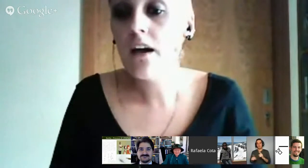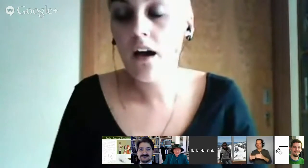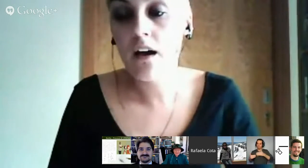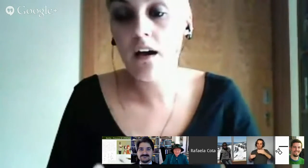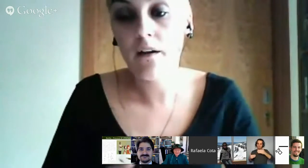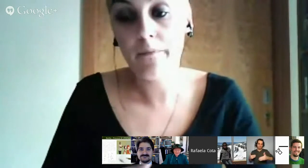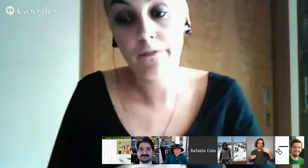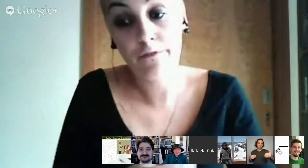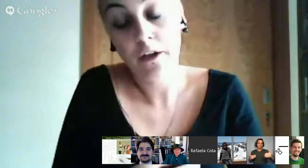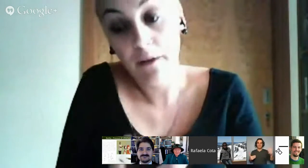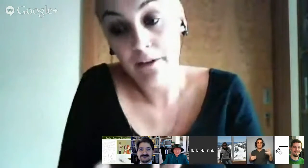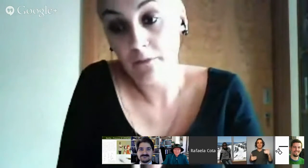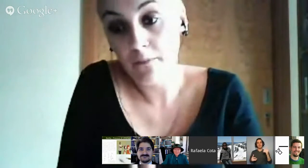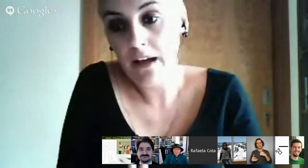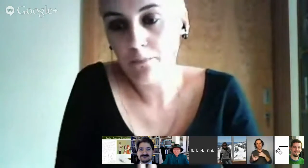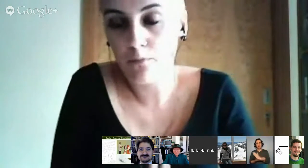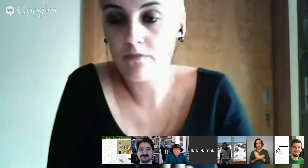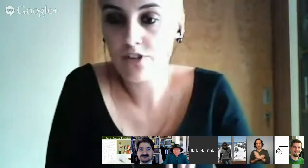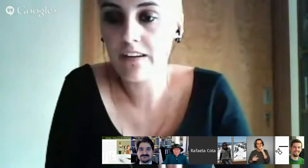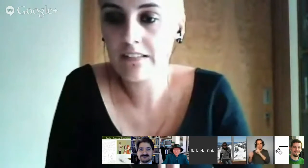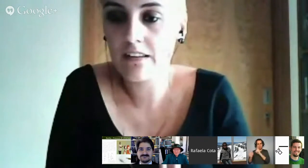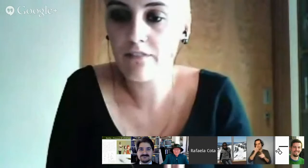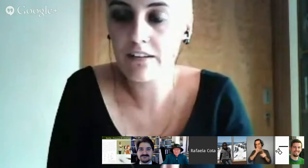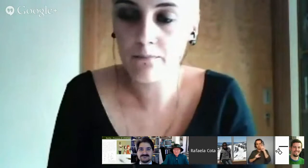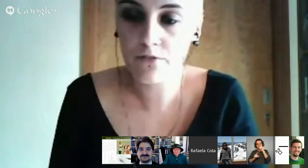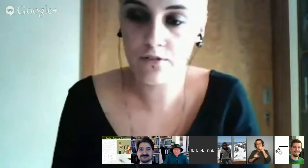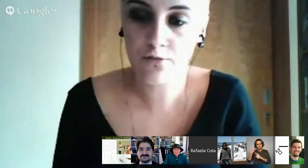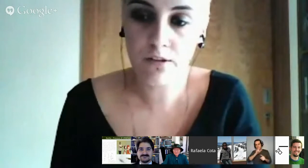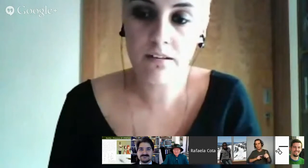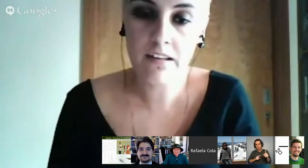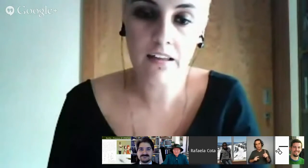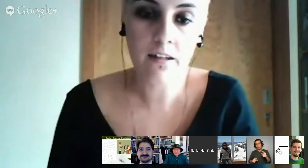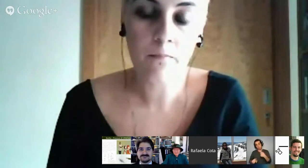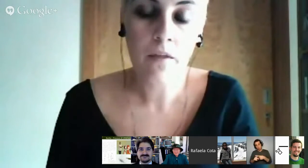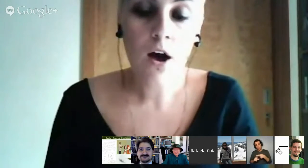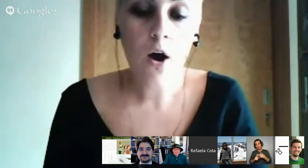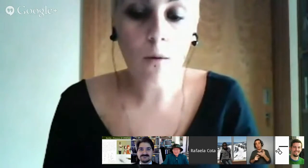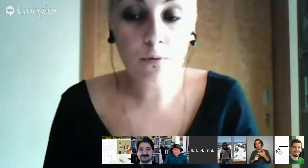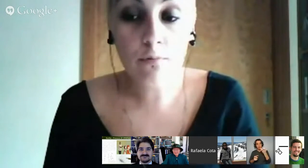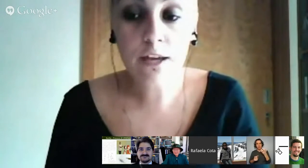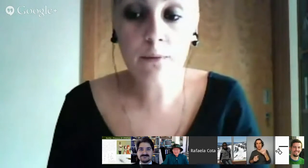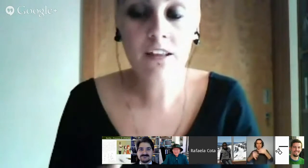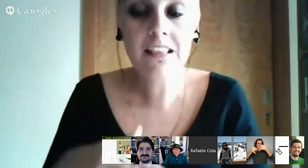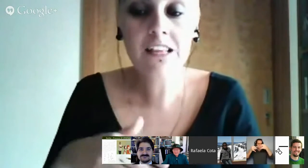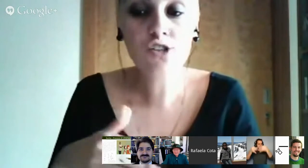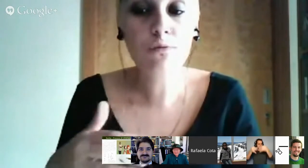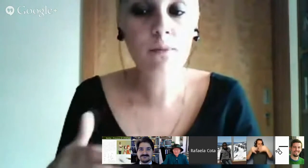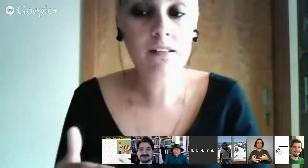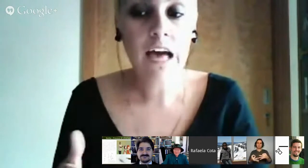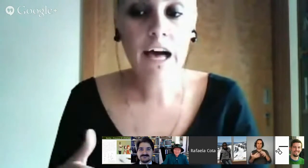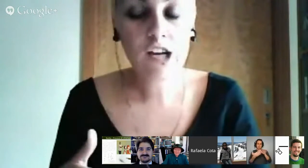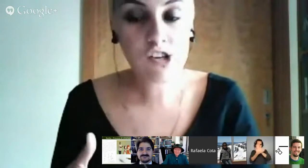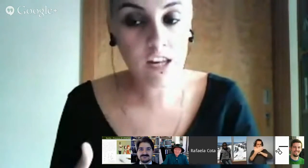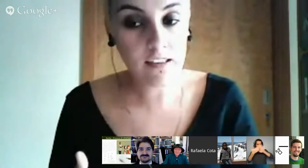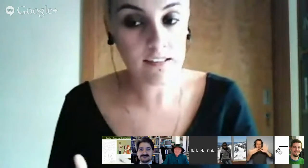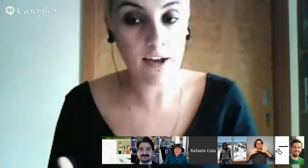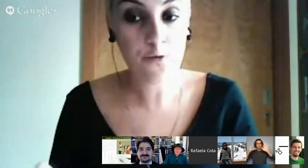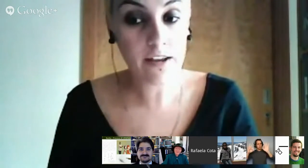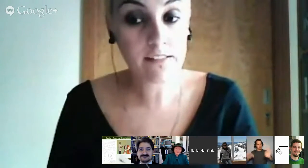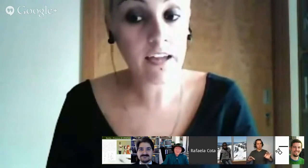bem filmada porque uma vez que vai ser disponibilizada ao público e, portanto, neste momento, a escrita em signwriting